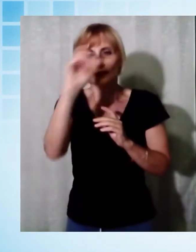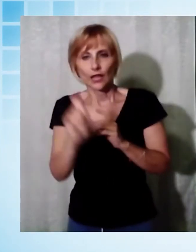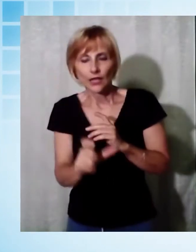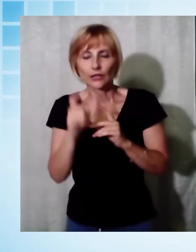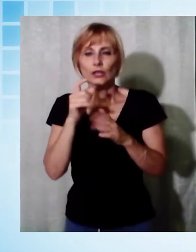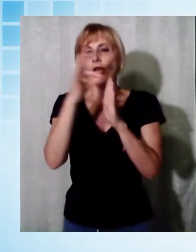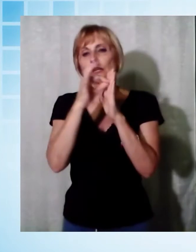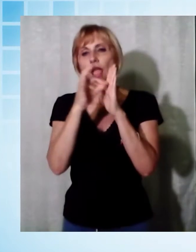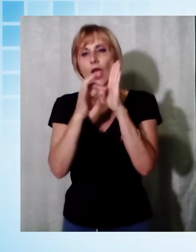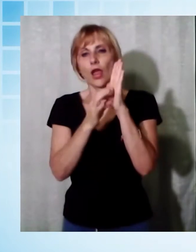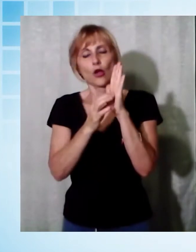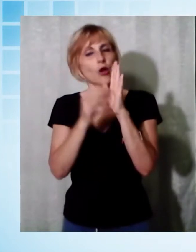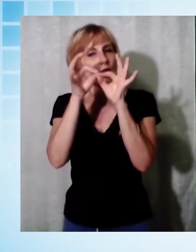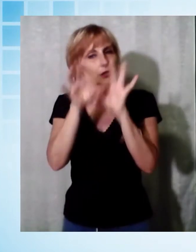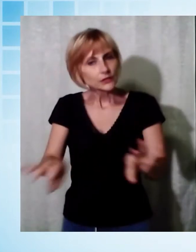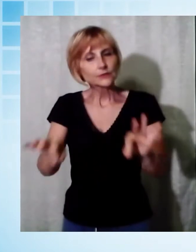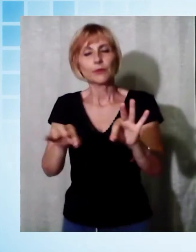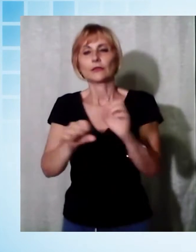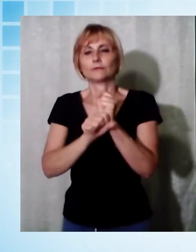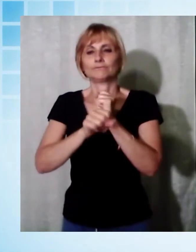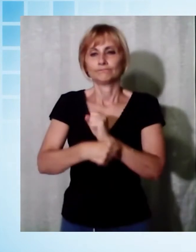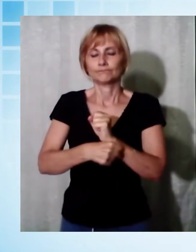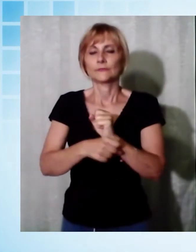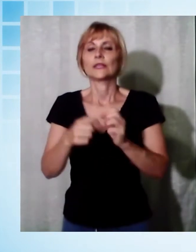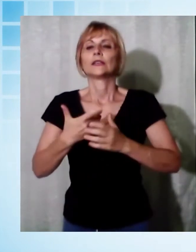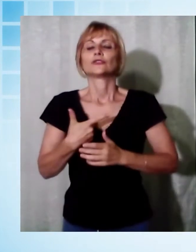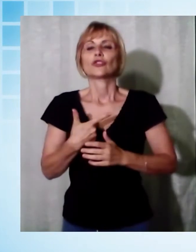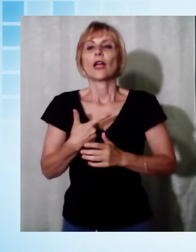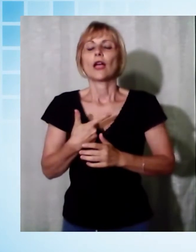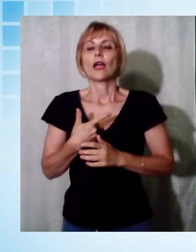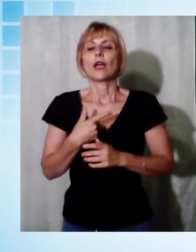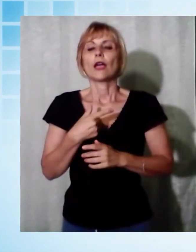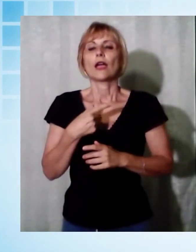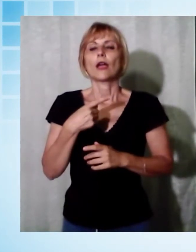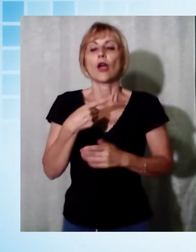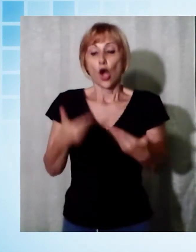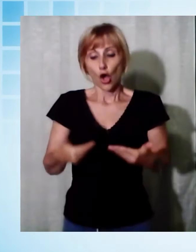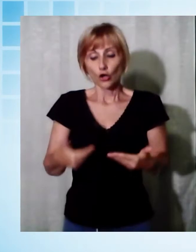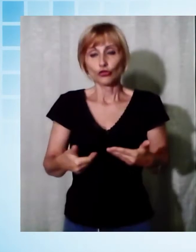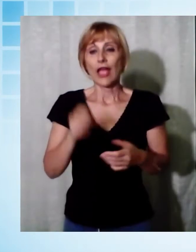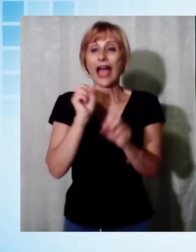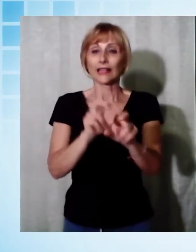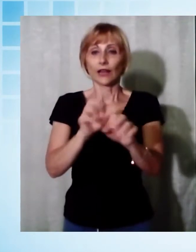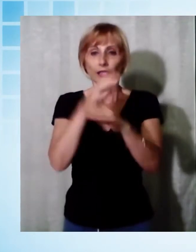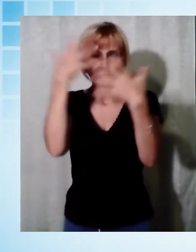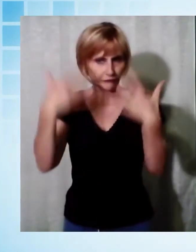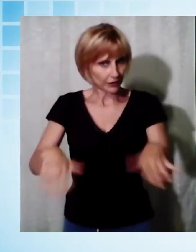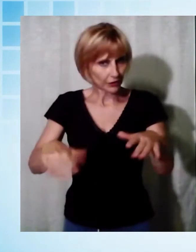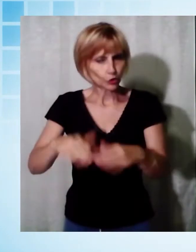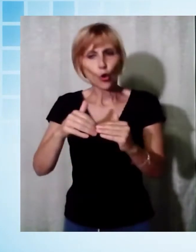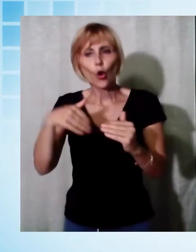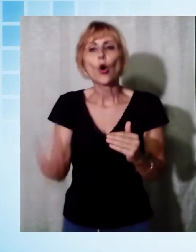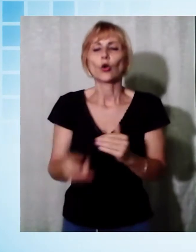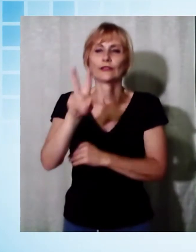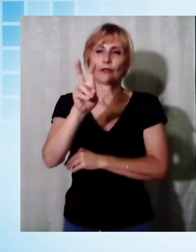-19. Sono già oltre 20 ad oggi gli atleti che hanno chiuso la prova, classifica parziale che vede al comando l'atleta Emiliano Tommaso Manfredini della